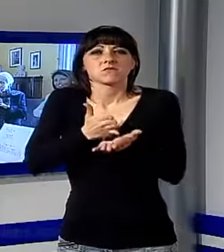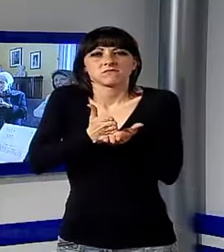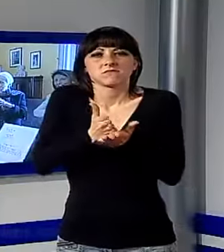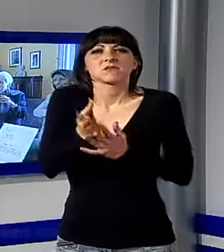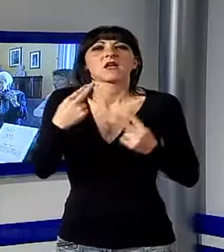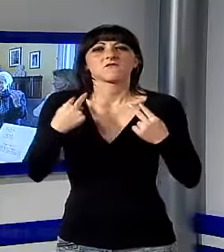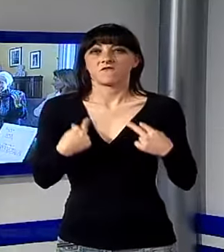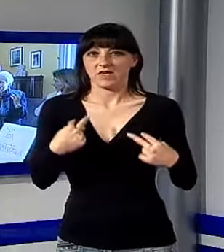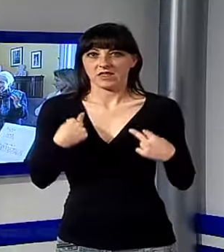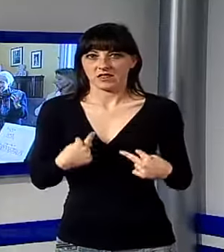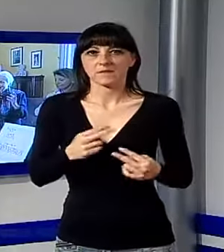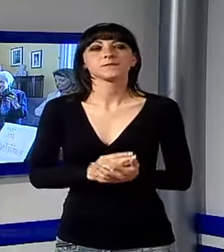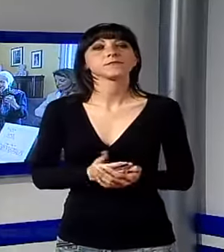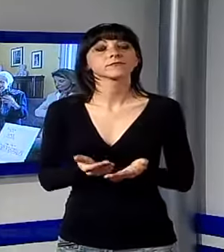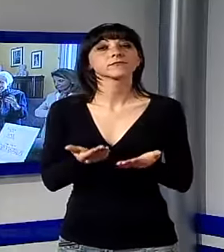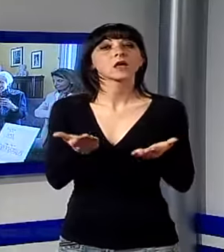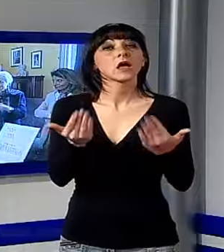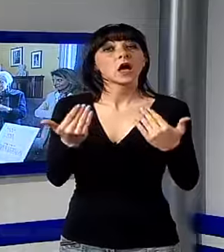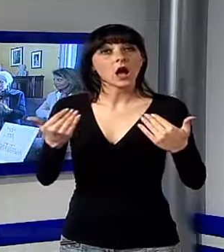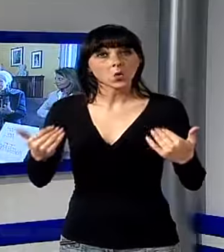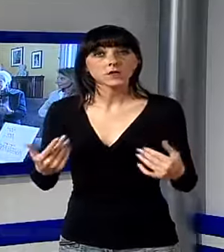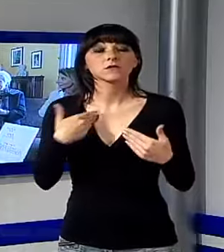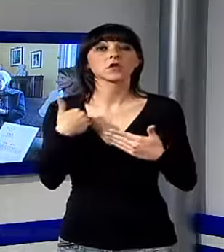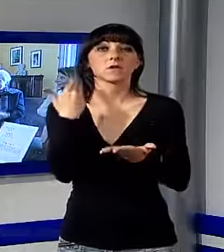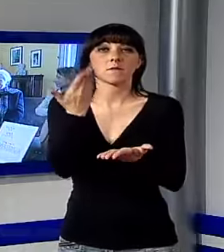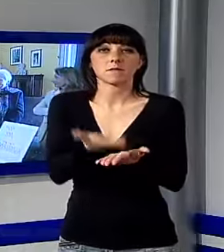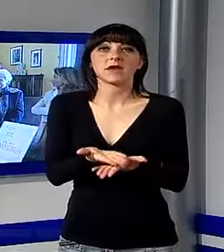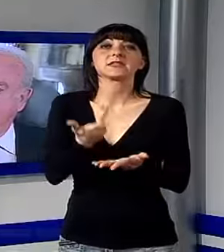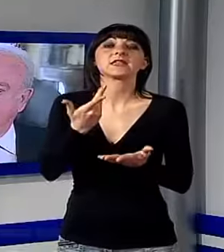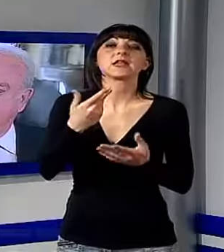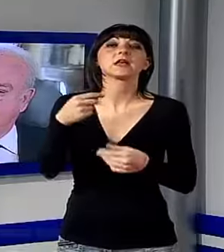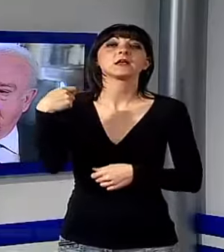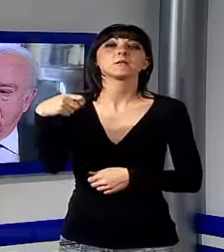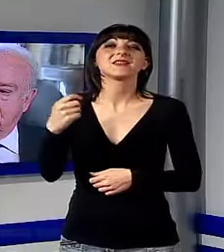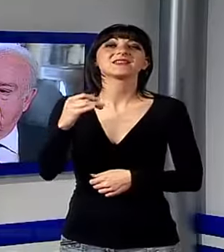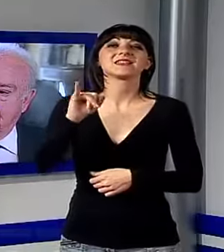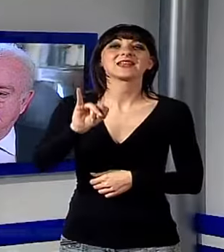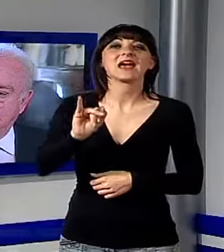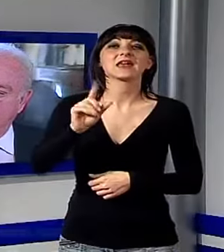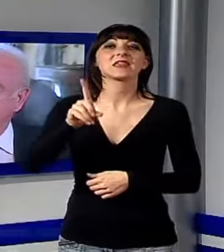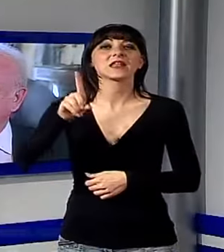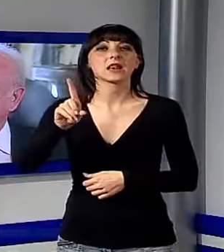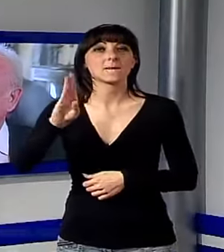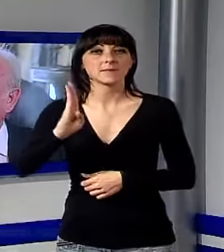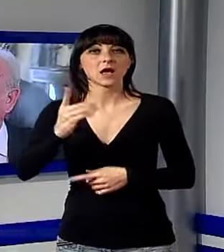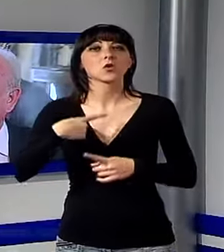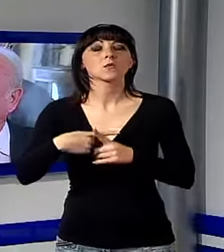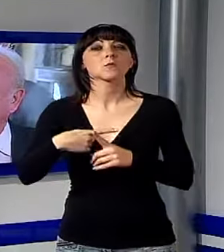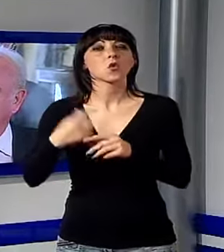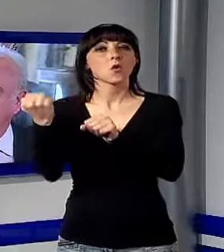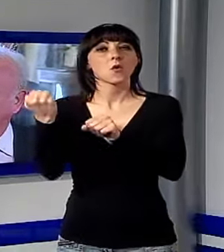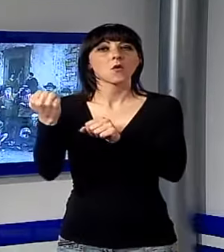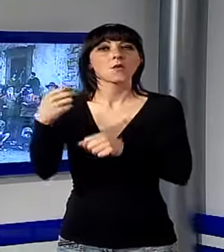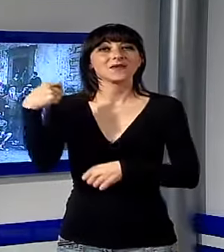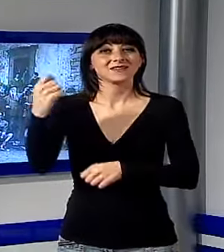Le acquisizioni sono state presentate dal presidente dei lucchesi nel mondo, Ilaria del Bianco, e dal presidente della Fondazione Arturo